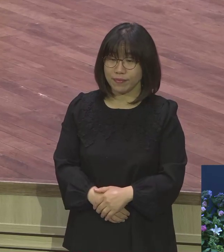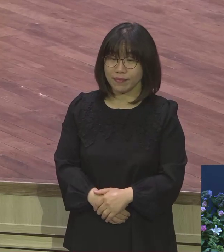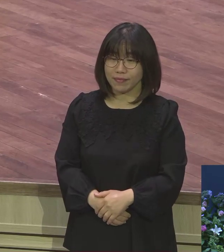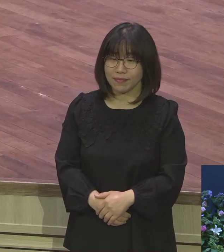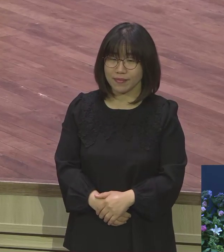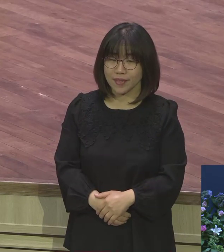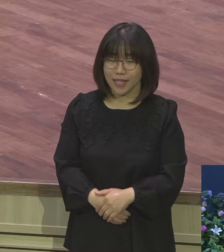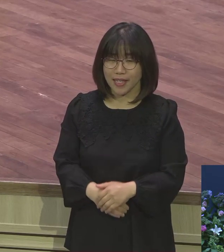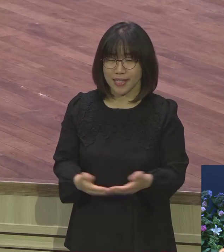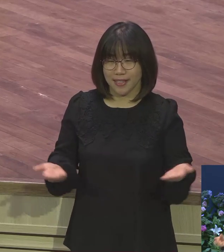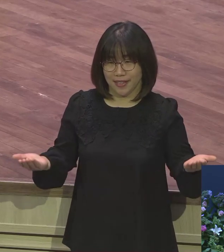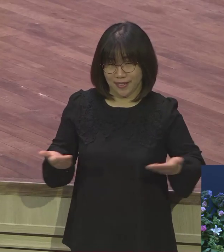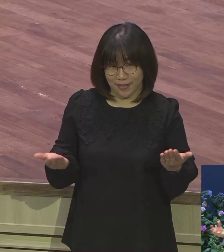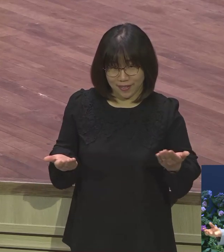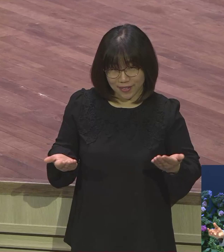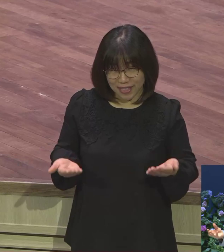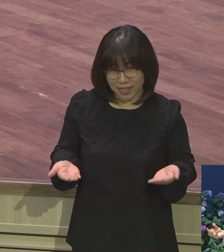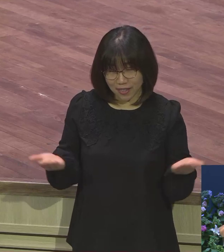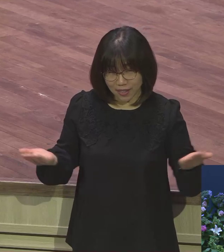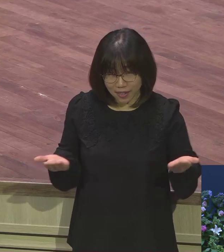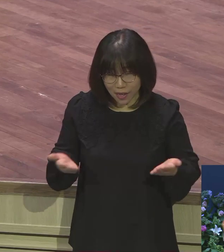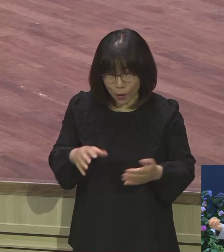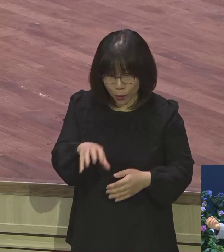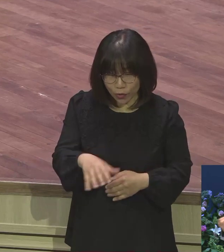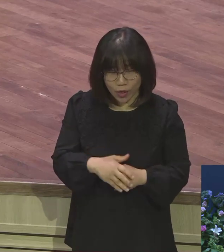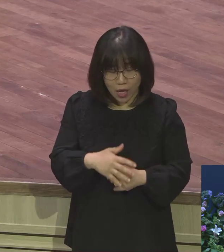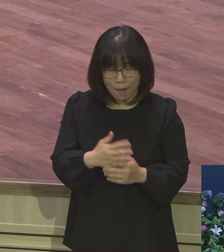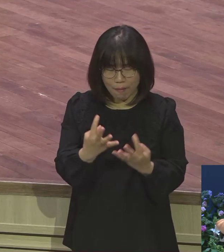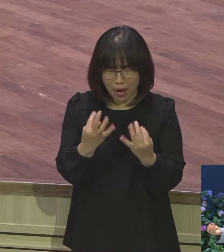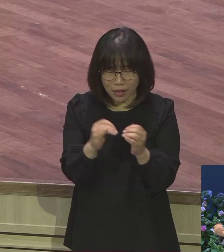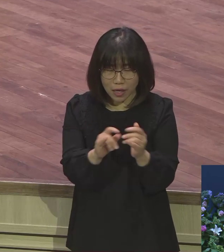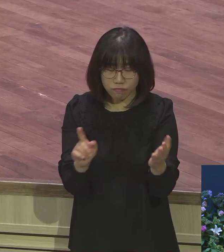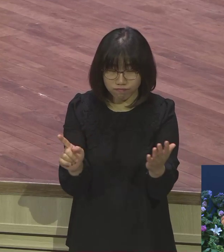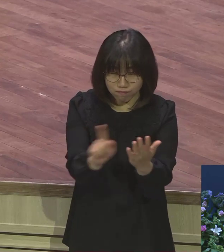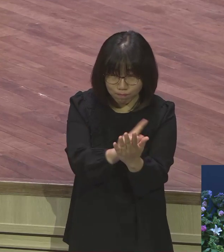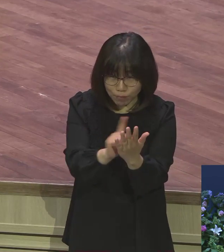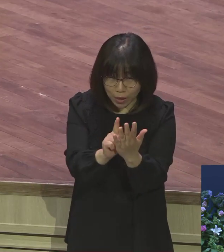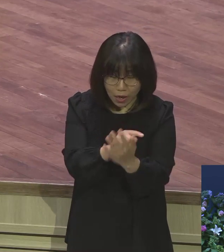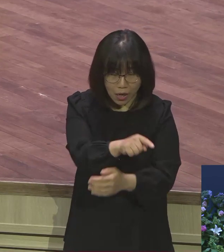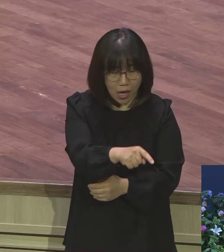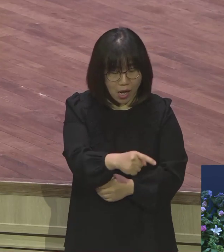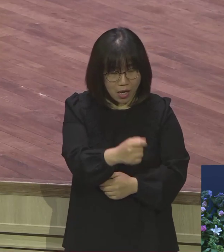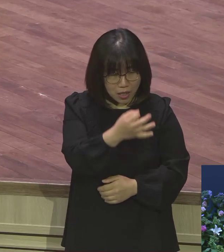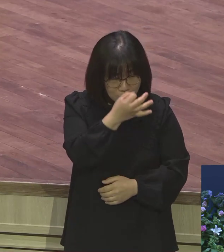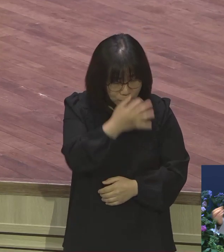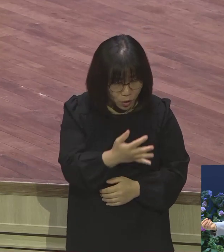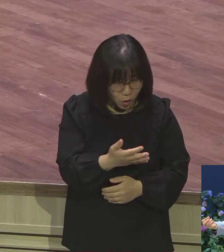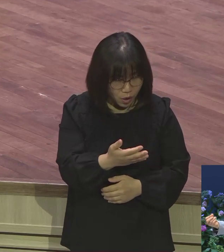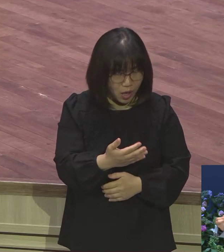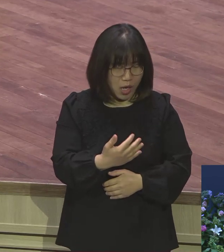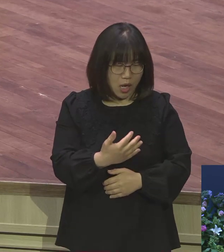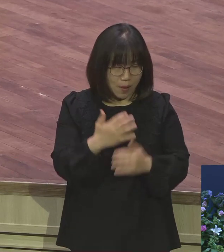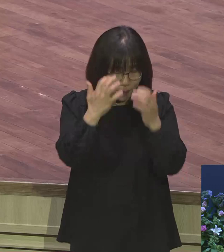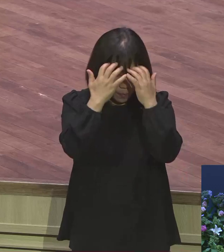직장에서 놀 만하는데. 막 그 엄청나게 시달리고 그런 들으면서도 얼른 복음 제시를 못해요.